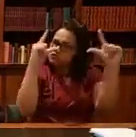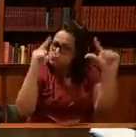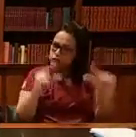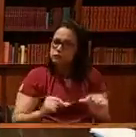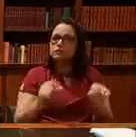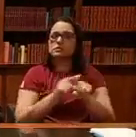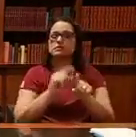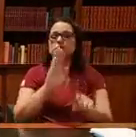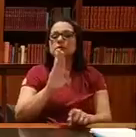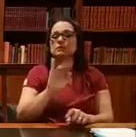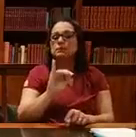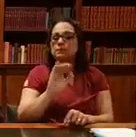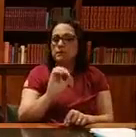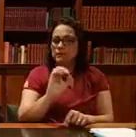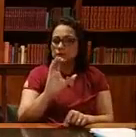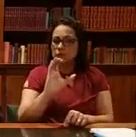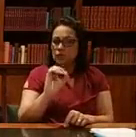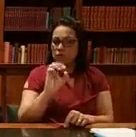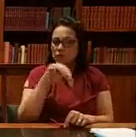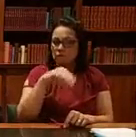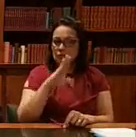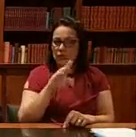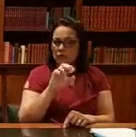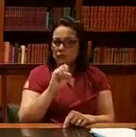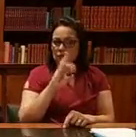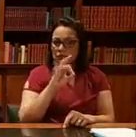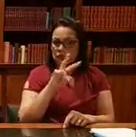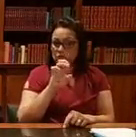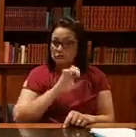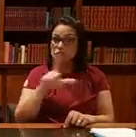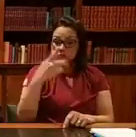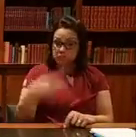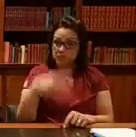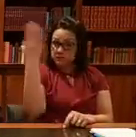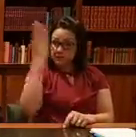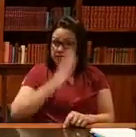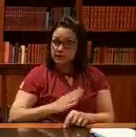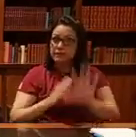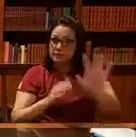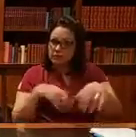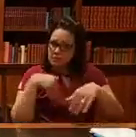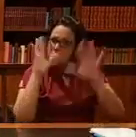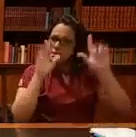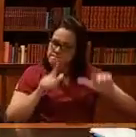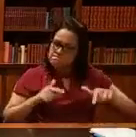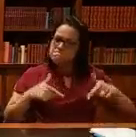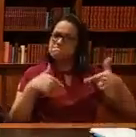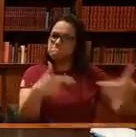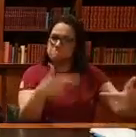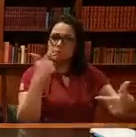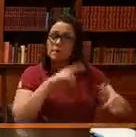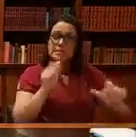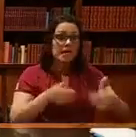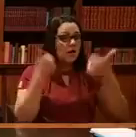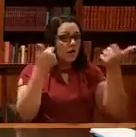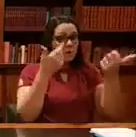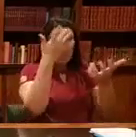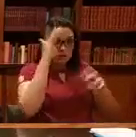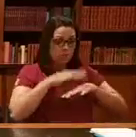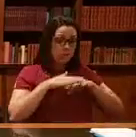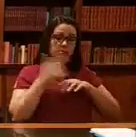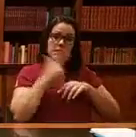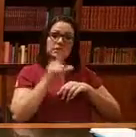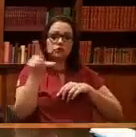Brasil, biocombustível. Porque quanto mais eficiente o preço do biocombustível, do etanol, menor, mais opção o